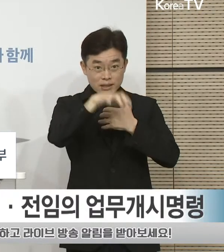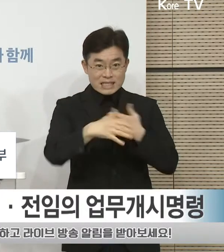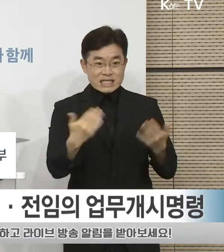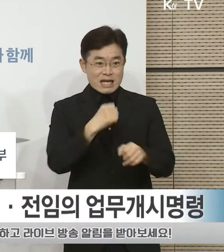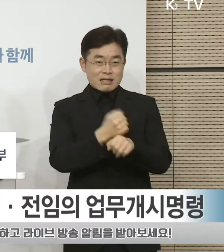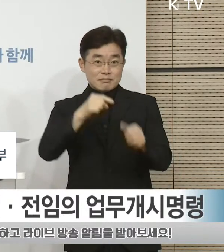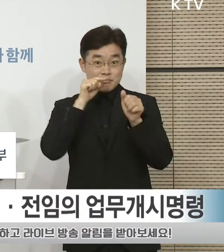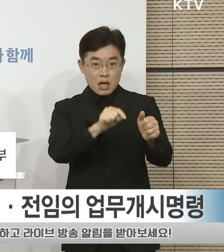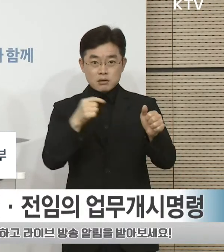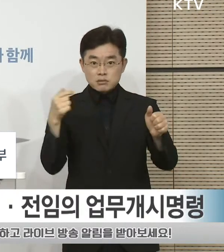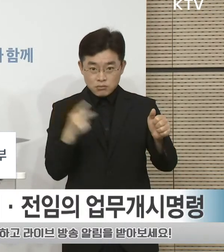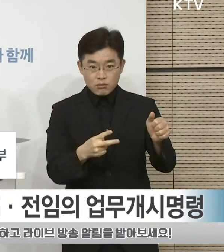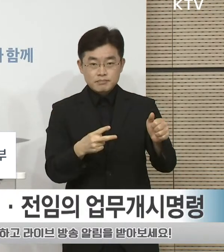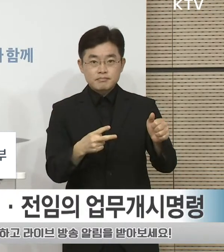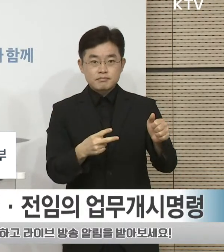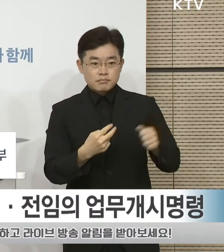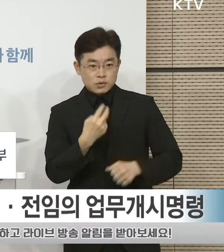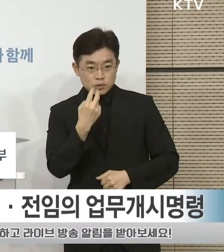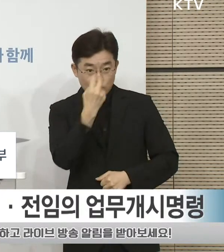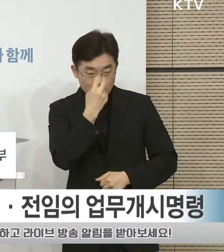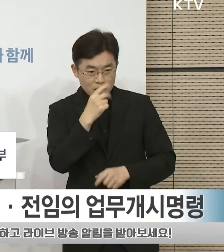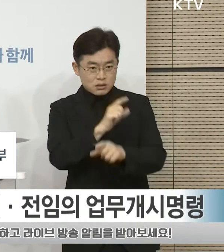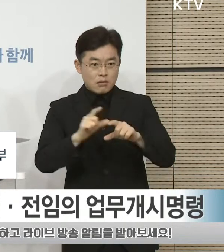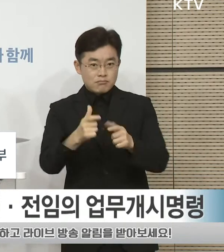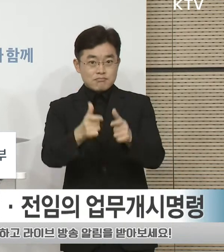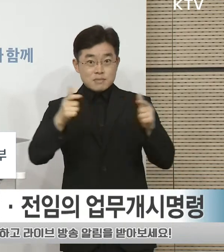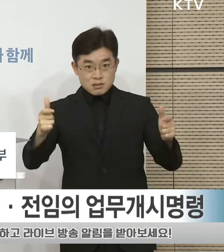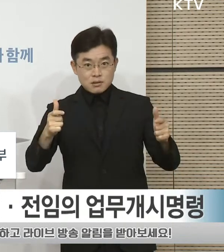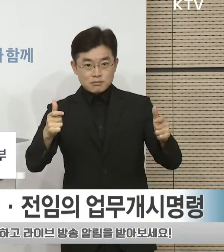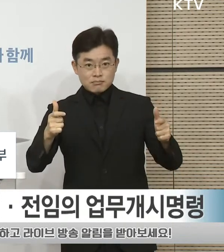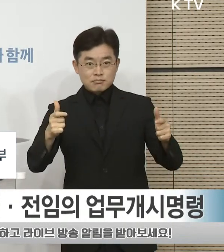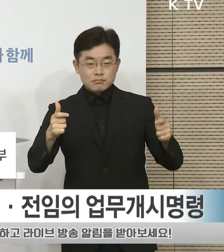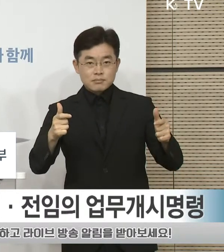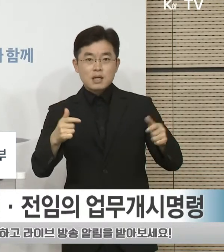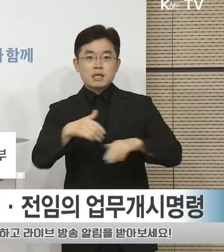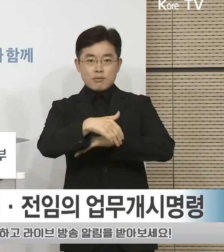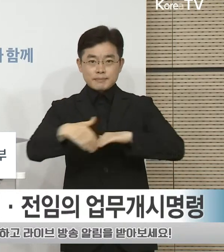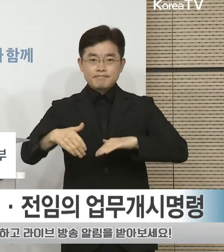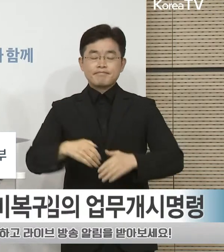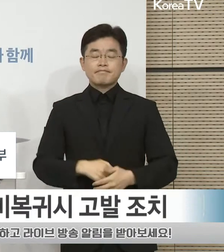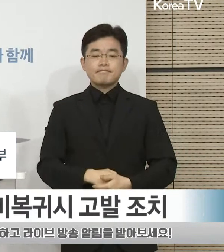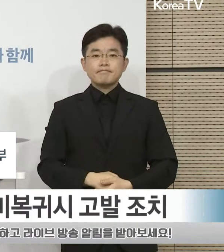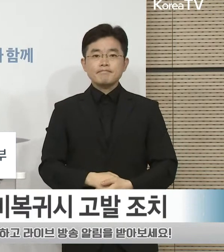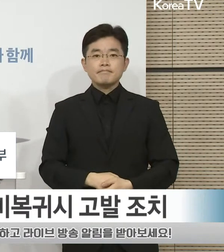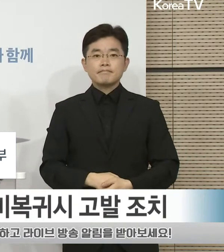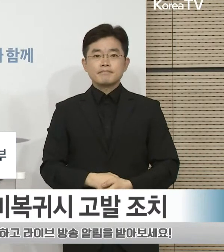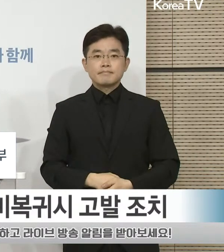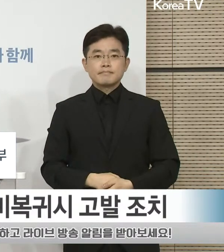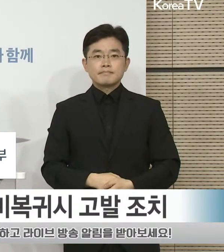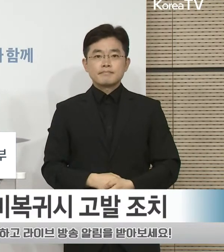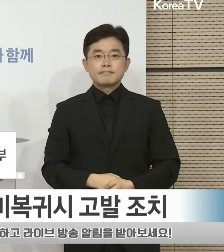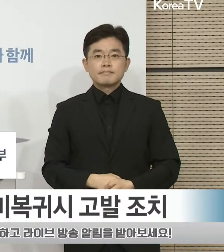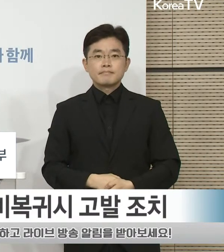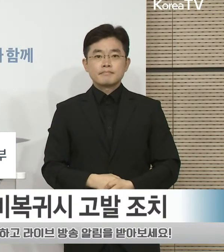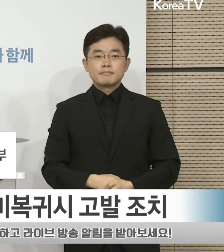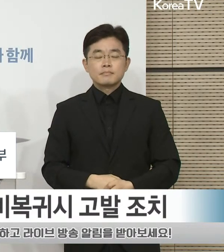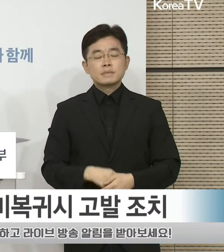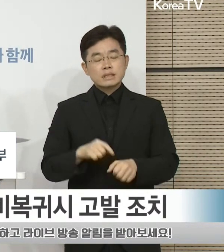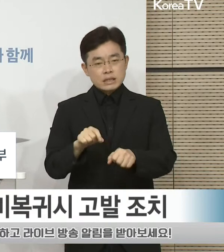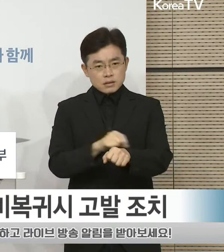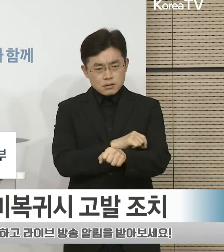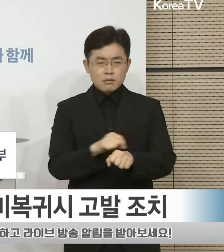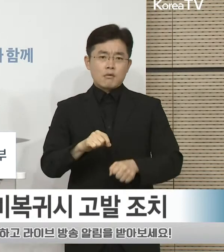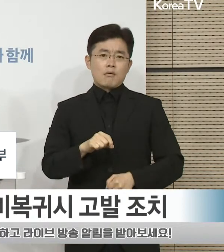현장 조사의 범위와 대상을 단계적으로 확대해 나갈 수밖에 없는 상황입니다. 특히